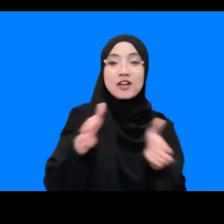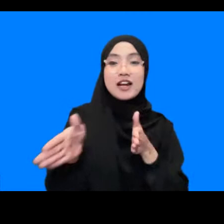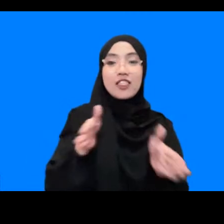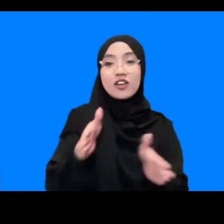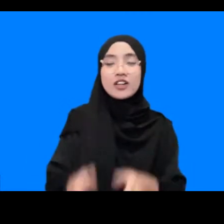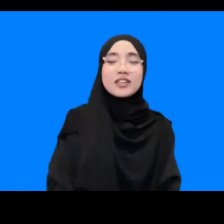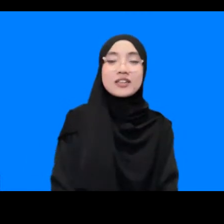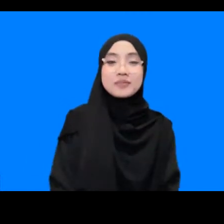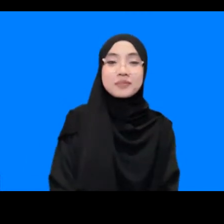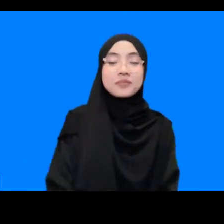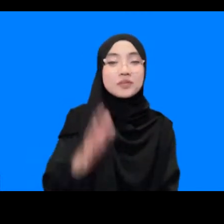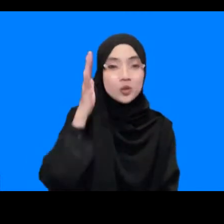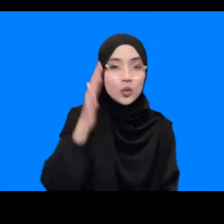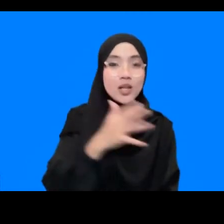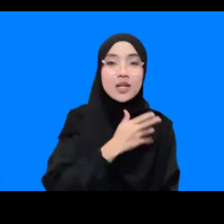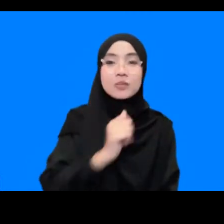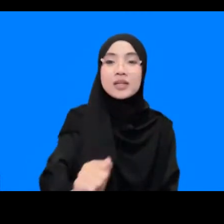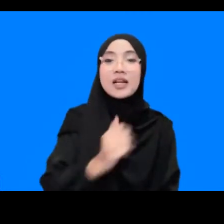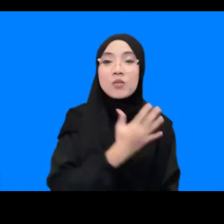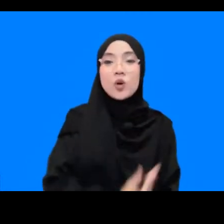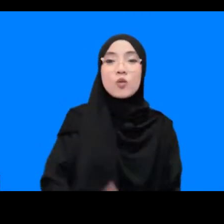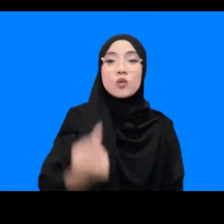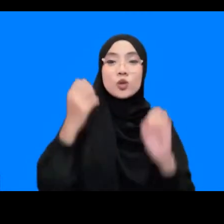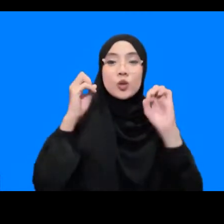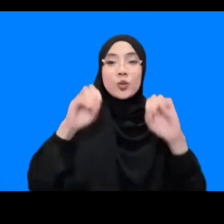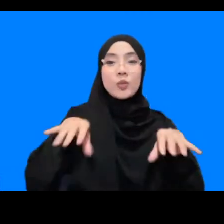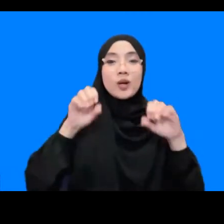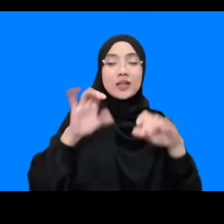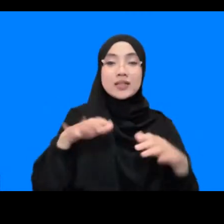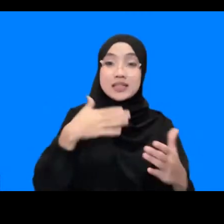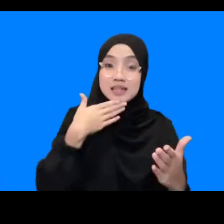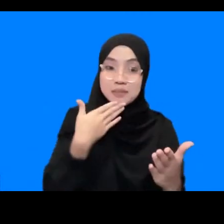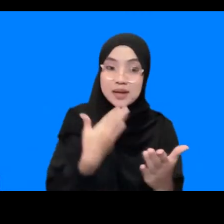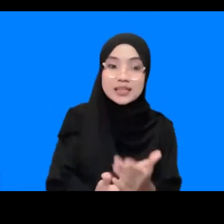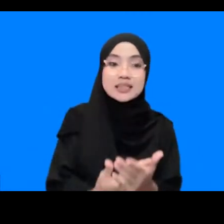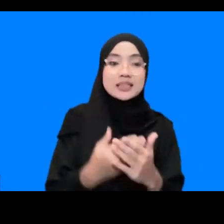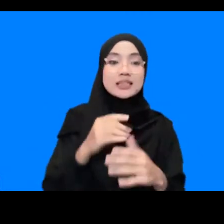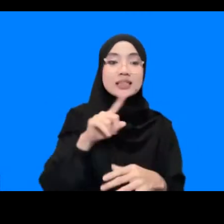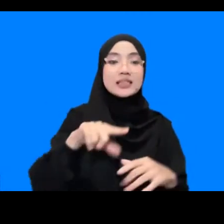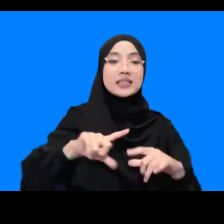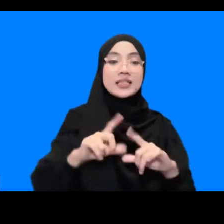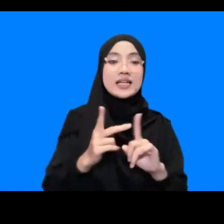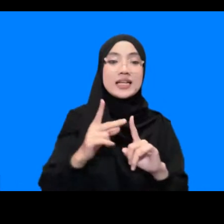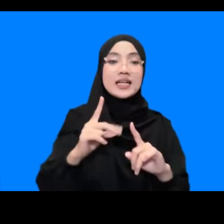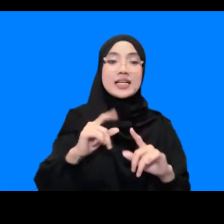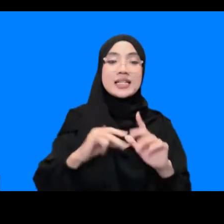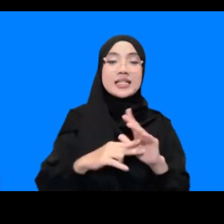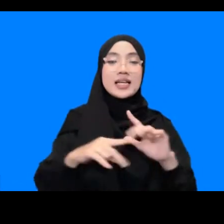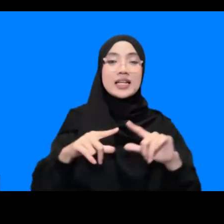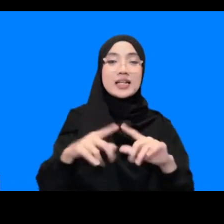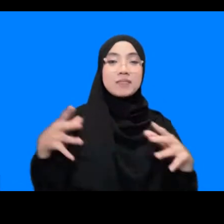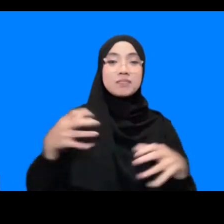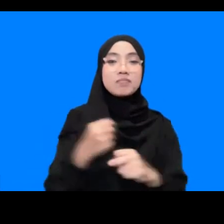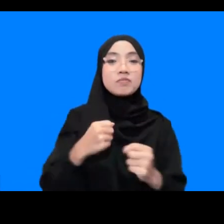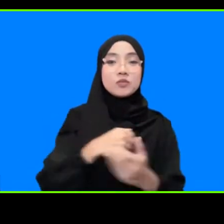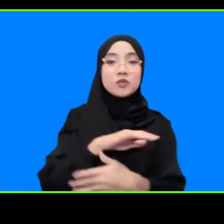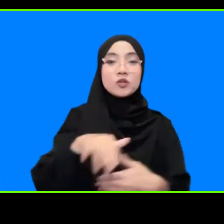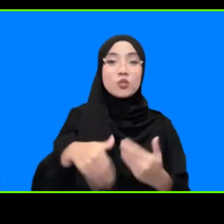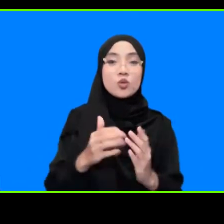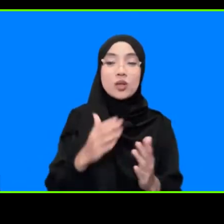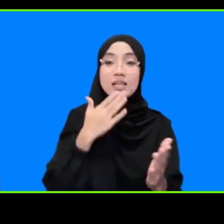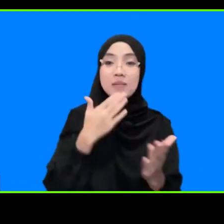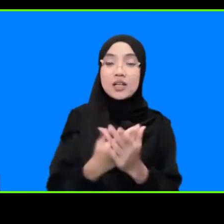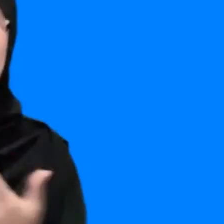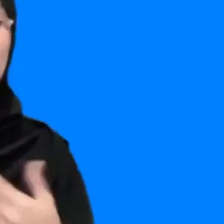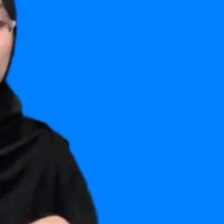Waalaikumsalam Warahmatullahi Wabarakatuh Terus pun Kak Zahrina atas kesimpulannya sudah